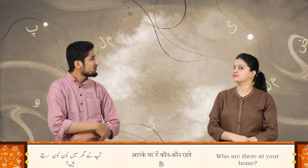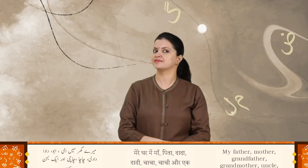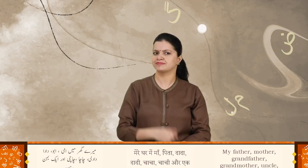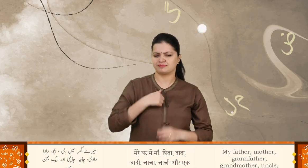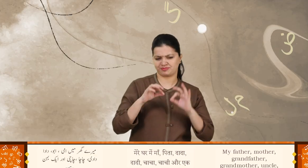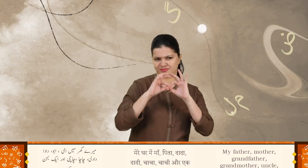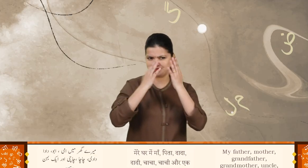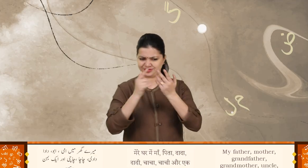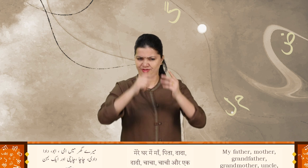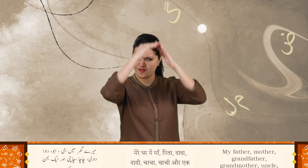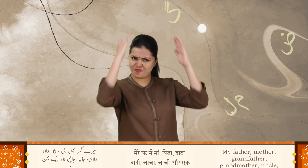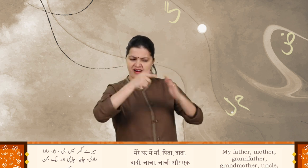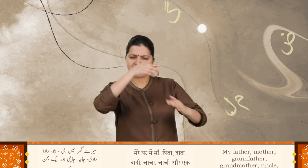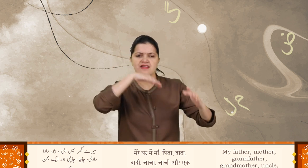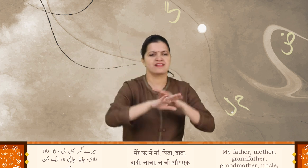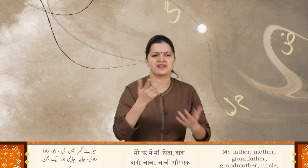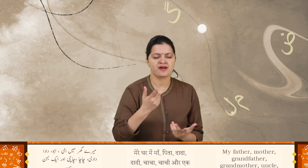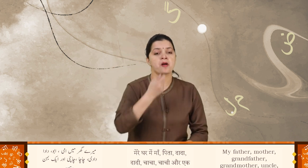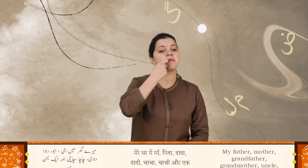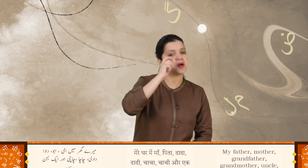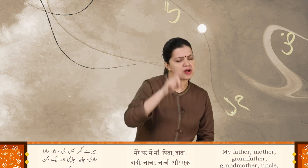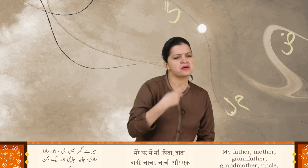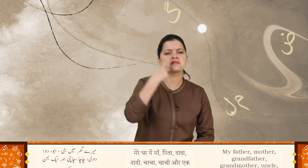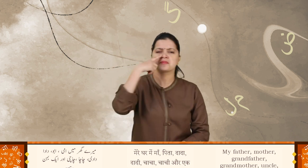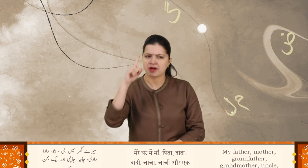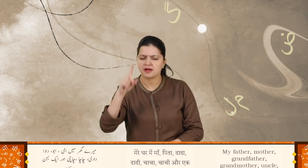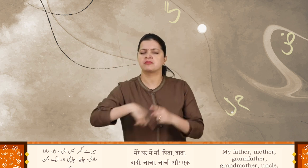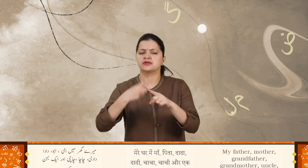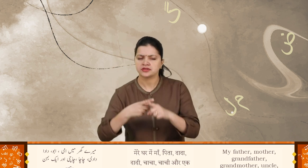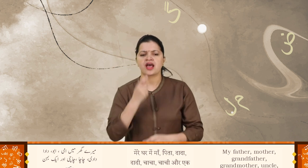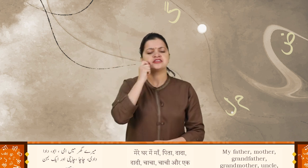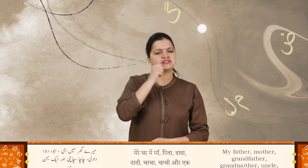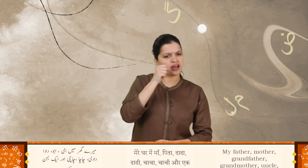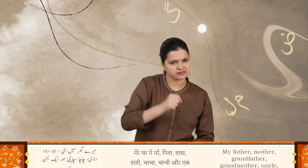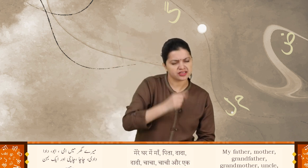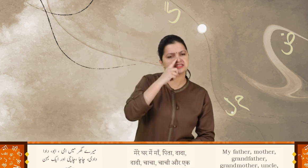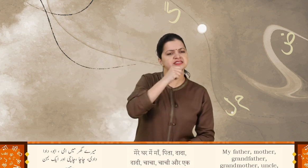میرے گھر میں امی، اببو، دادا، دادی، چاچا، چاچی اور ایک بہن ہے